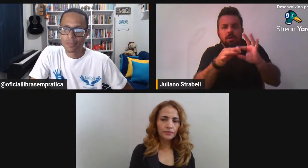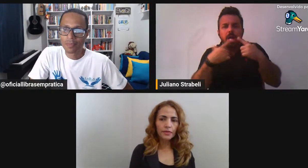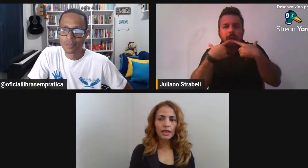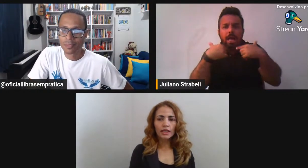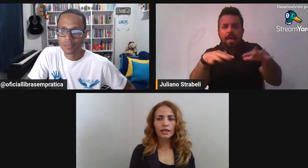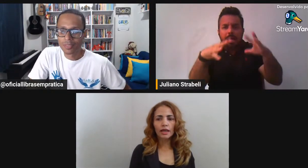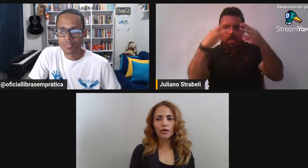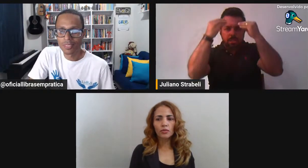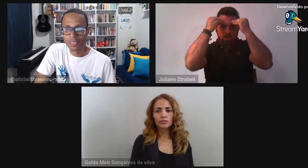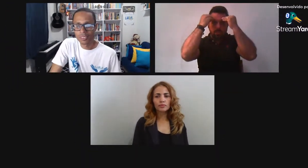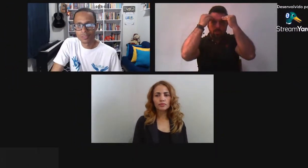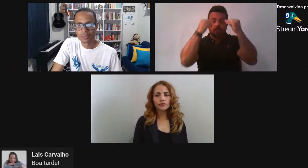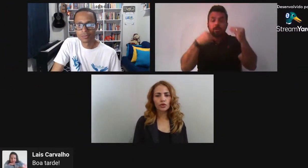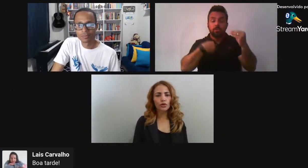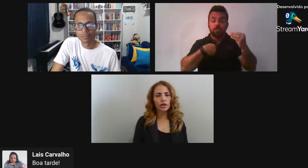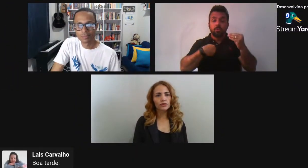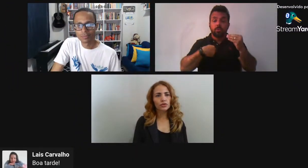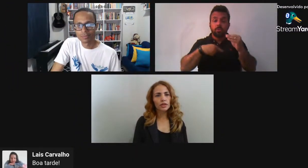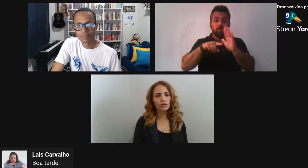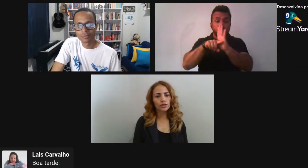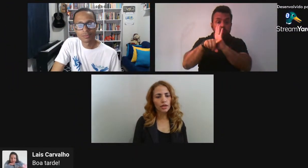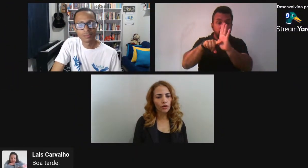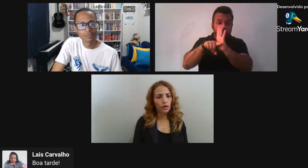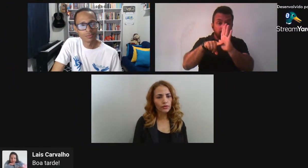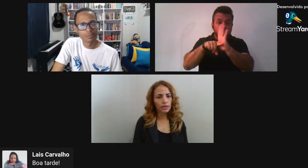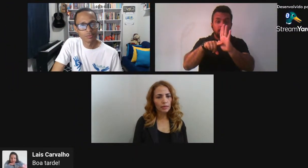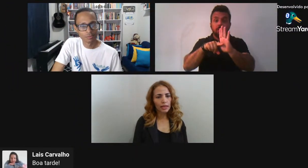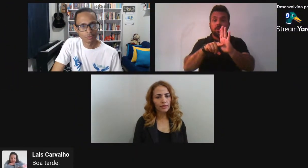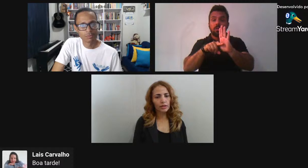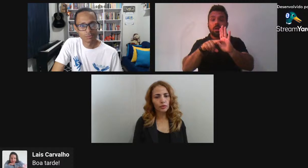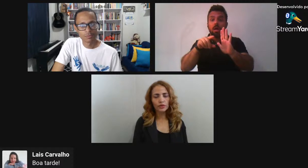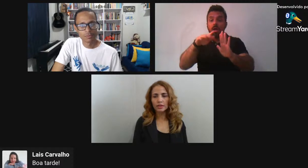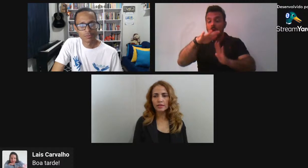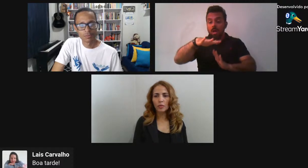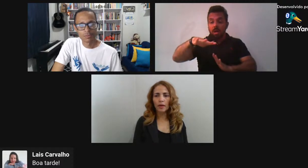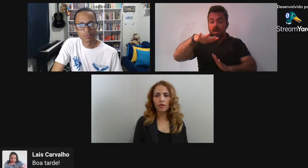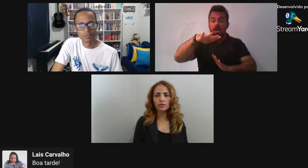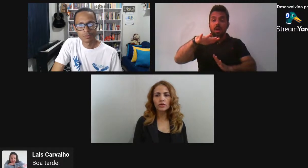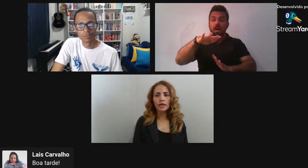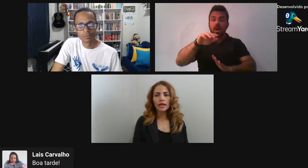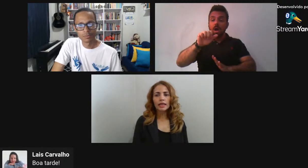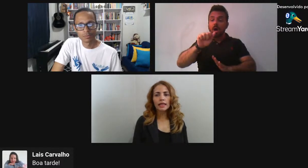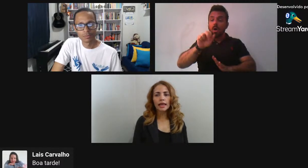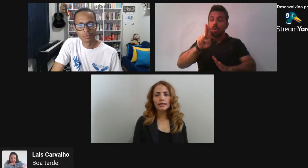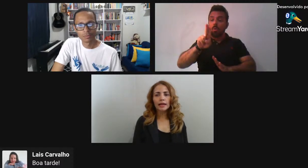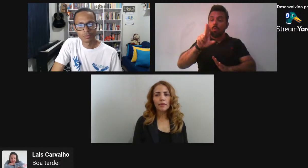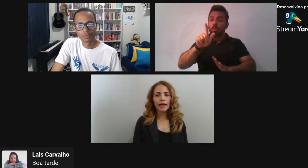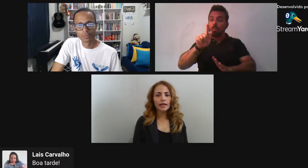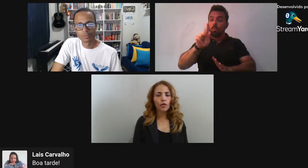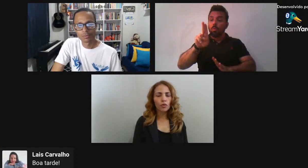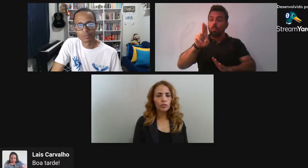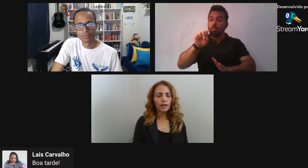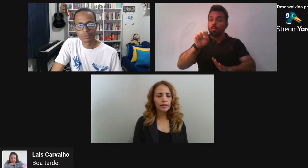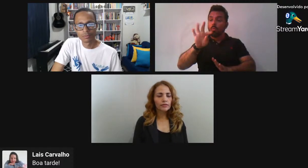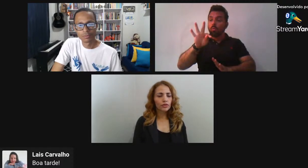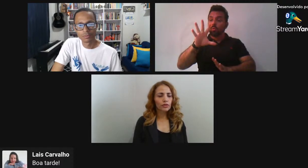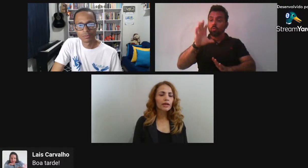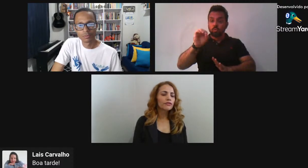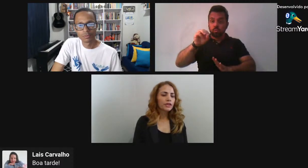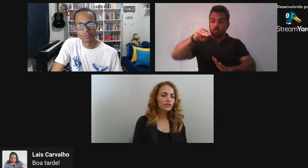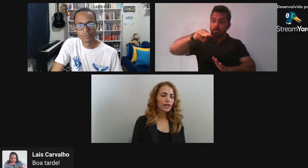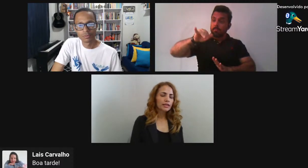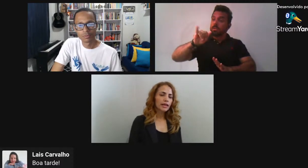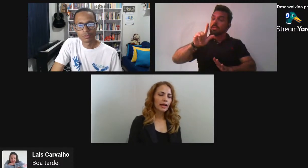Azevedo Que é um fotógrafo Que do século XIX Que trabalhava na província de São Paulo E ele trabalha com uma